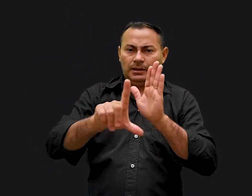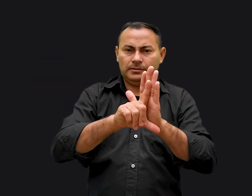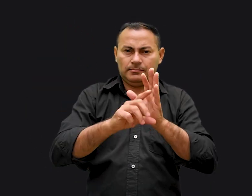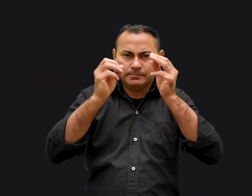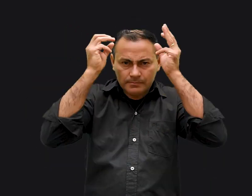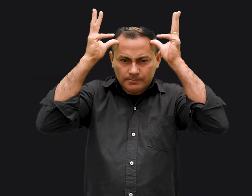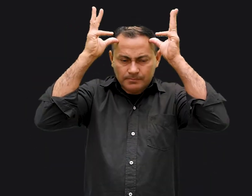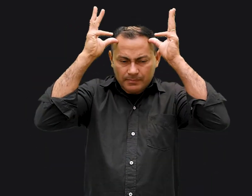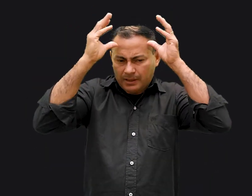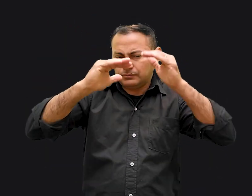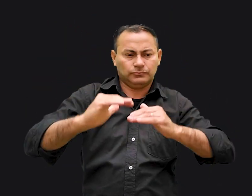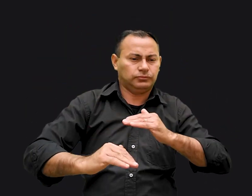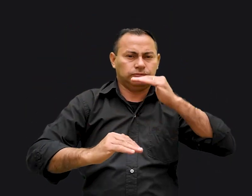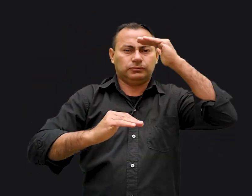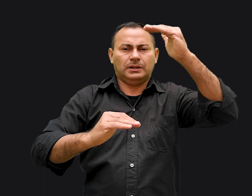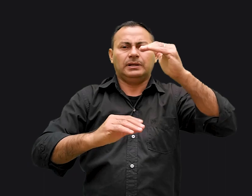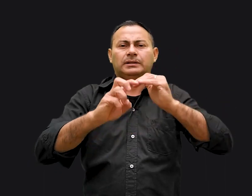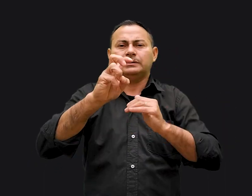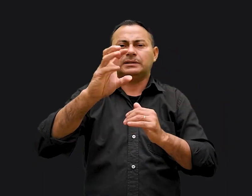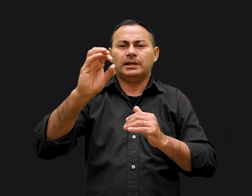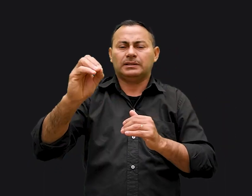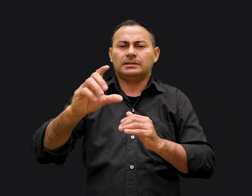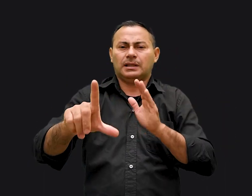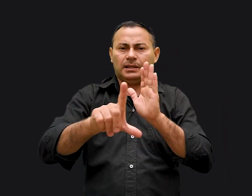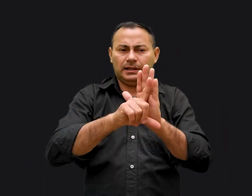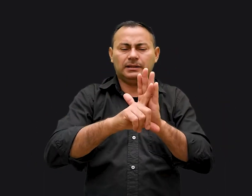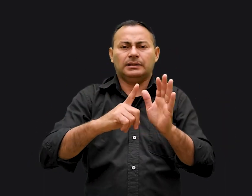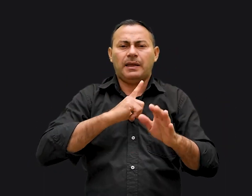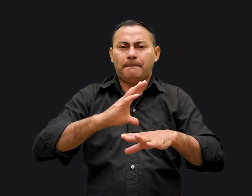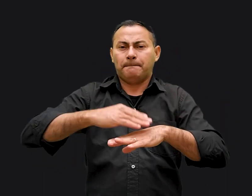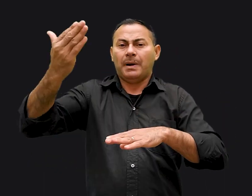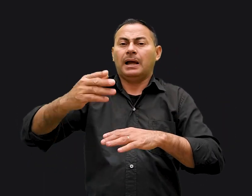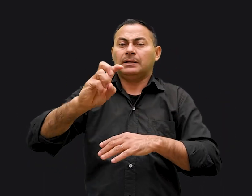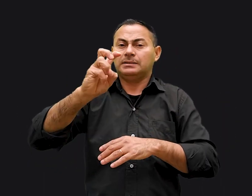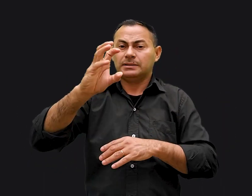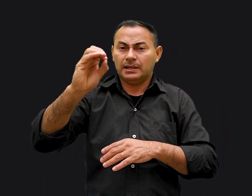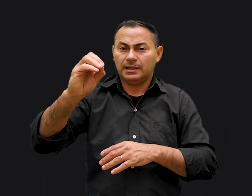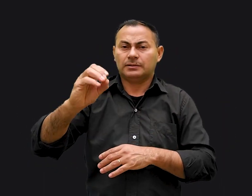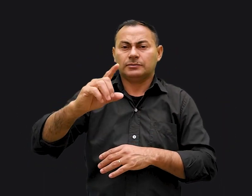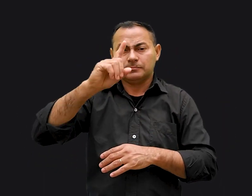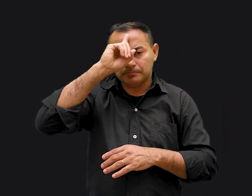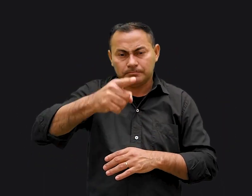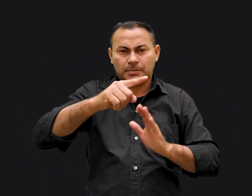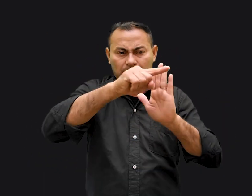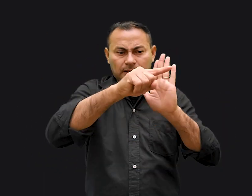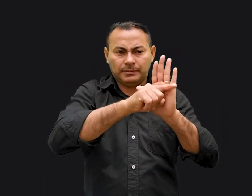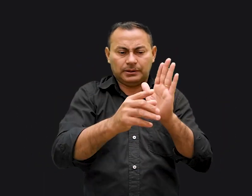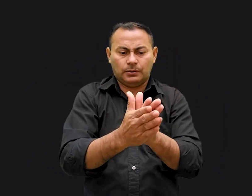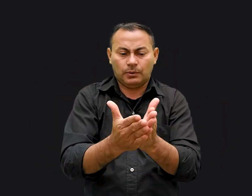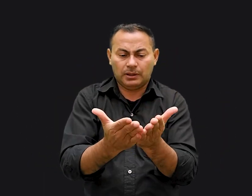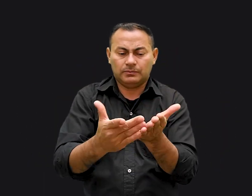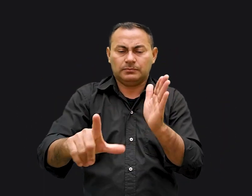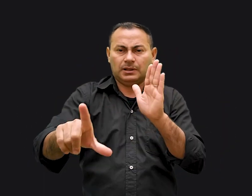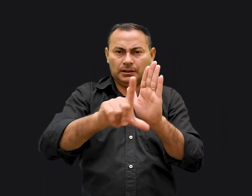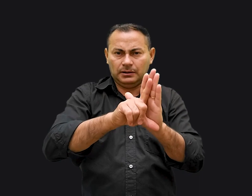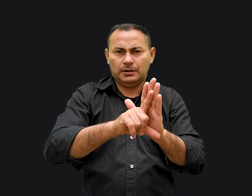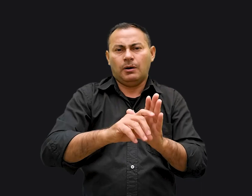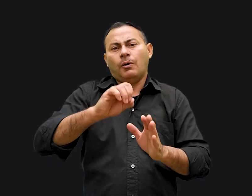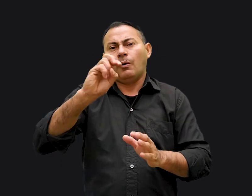de Moisés está acima de quinhentas leis. Portanto, existem mais de quinhentos mandamentos no livro da lei ou nos cinco